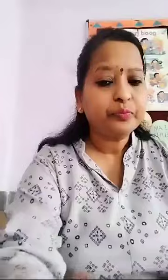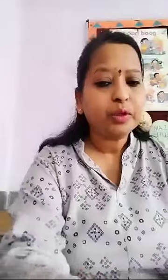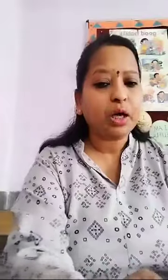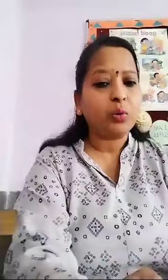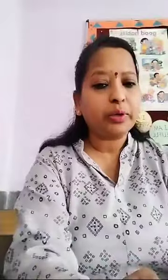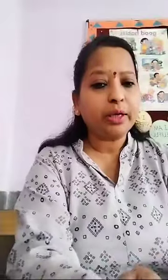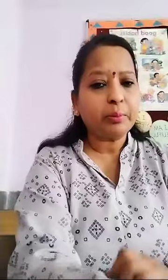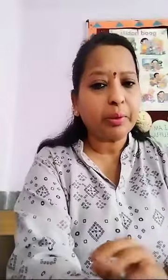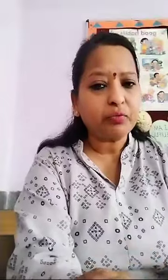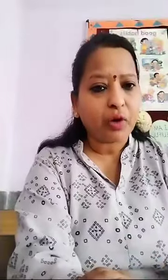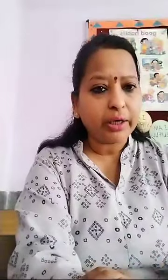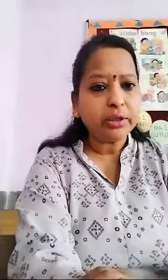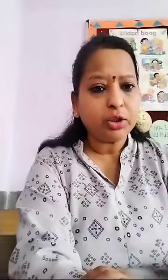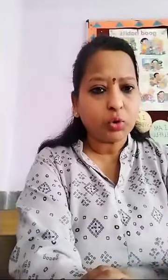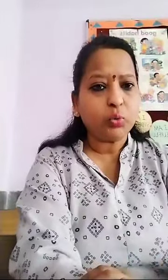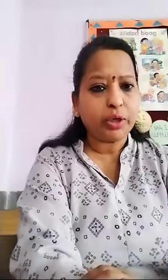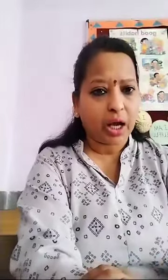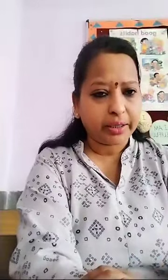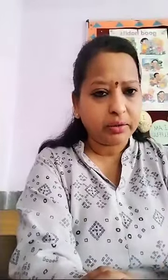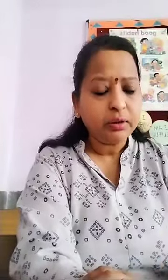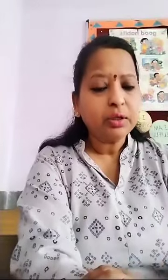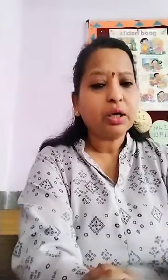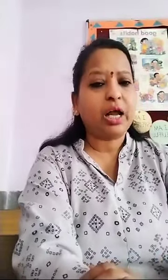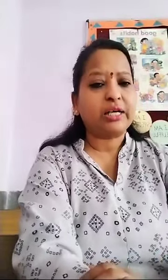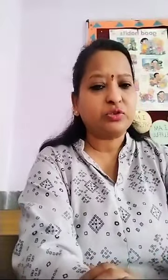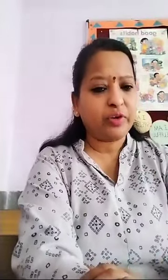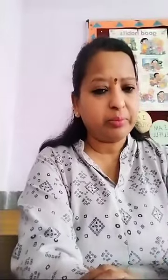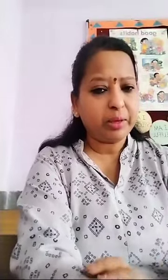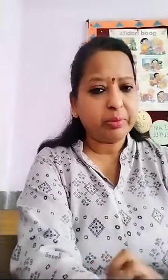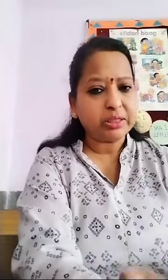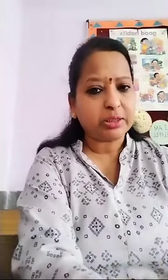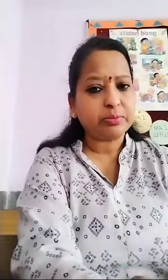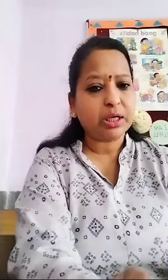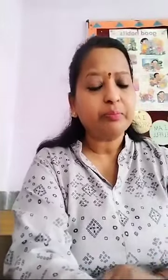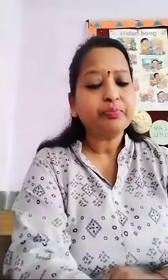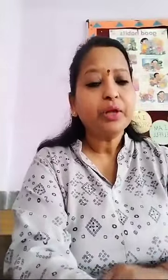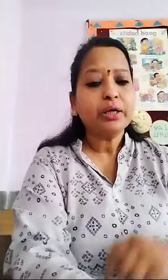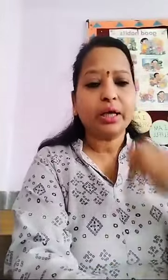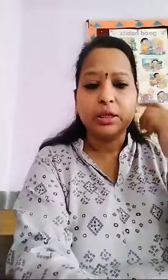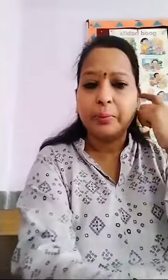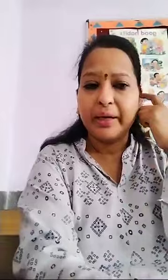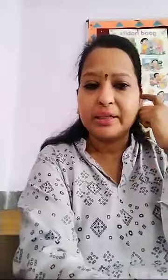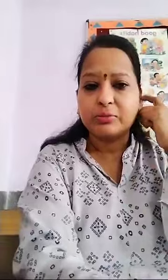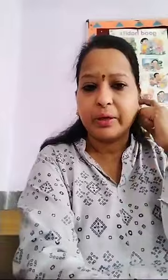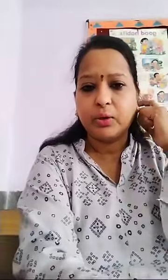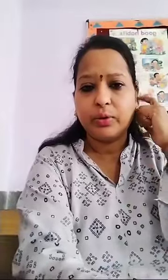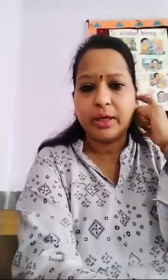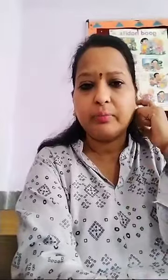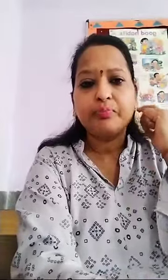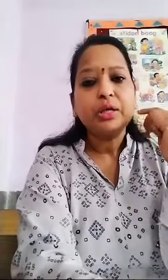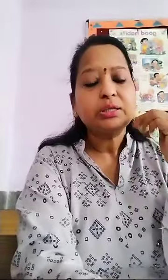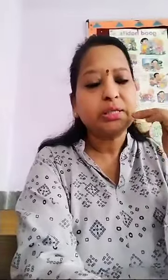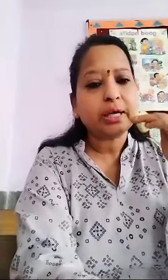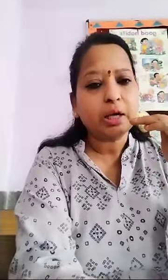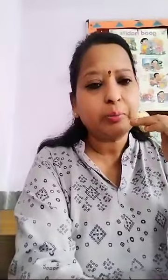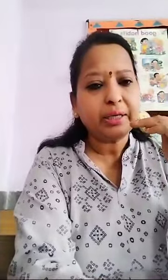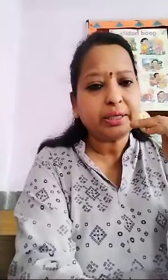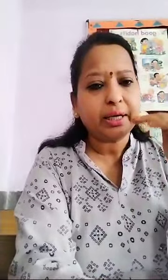आपर 1, 2, 9 क्लास 1 में हमने समझा यदि beats बनी होई है सिंगल beat है, line के